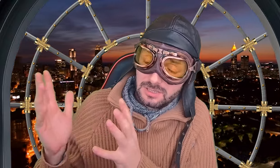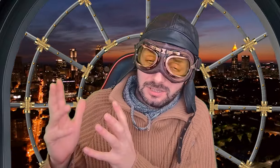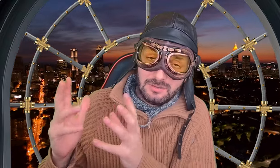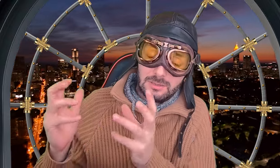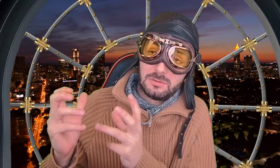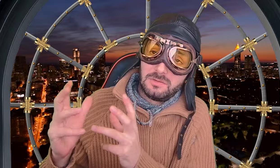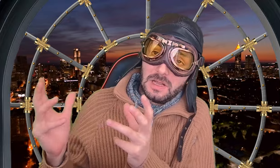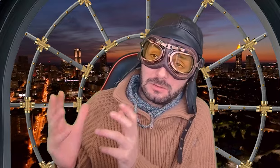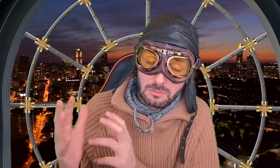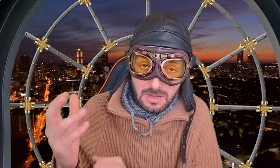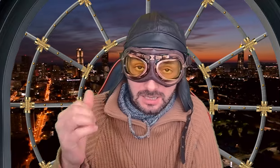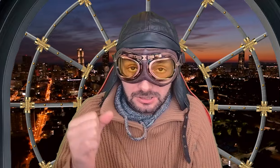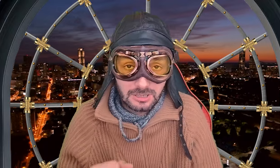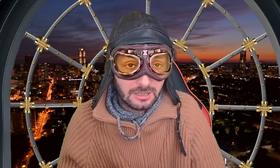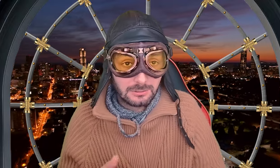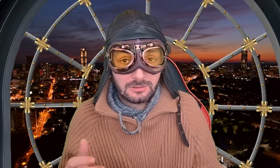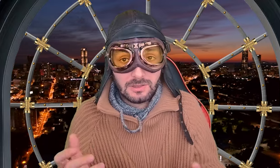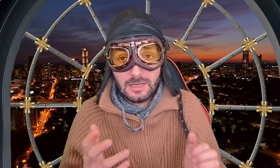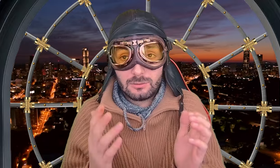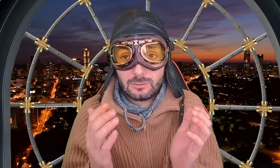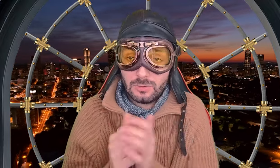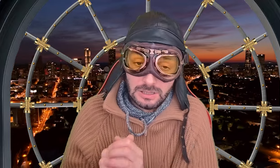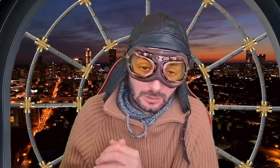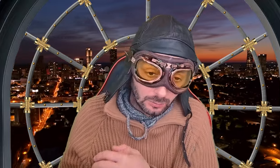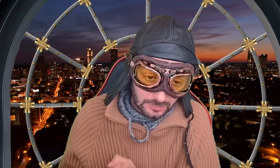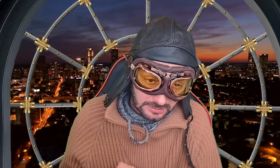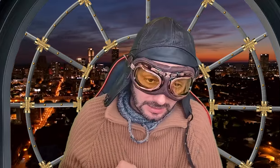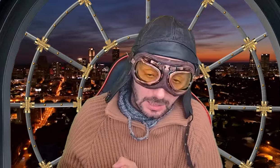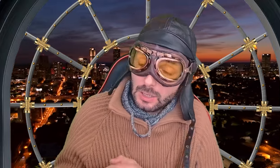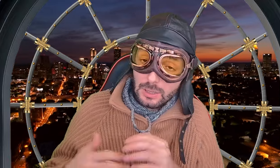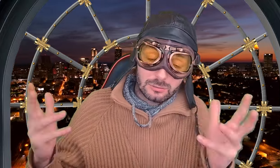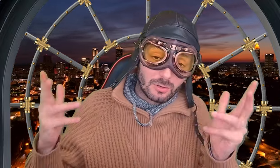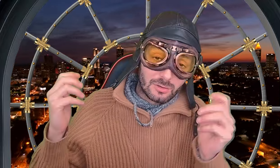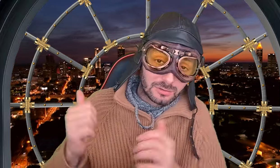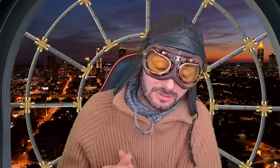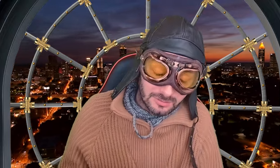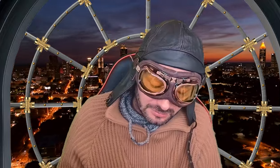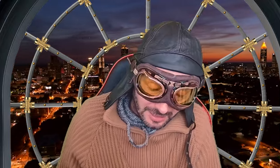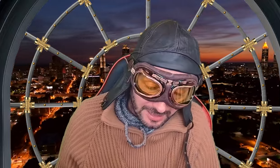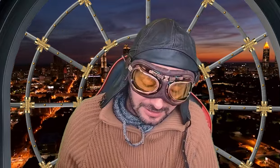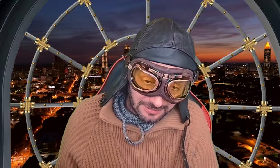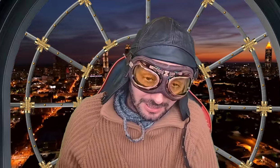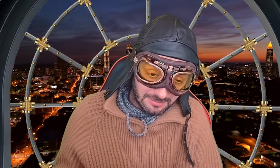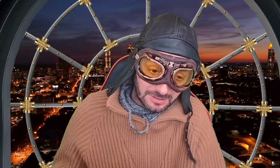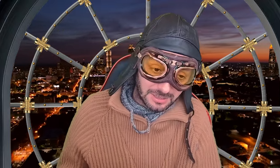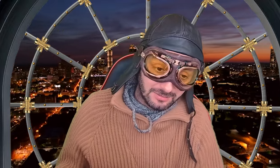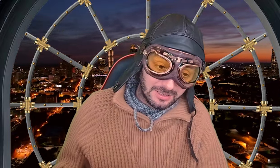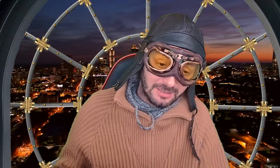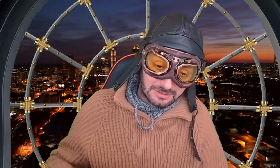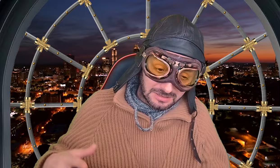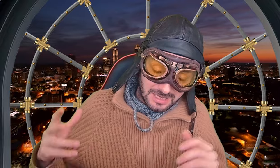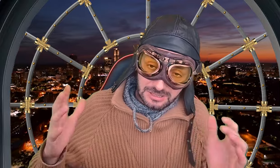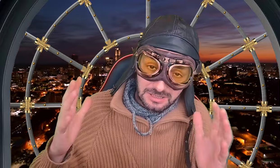živjeti u svijetu mašte, u svijetu iluzija. Isto ko što u današnje vrijeme živi, znači,